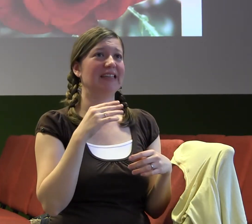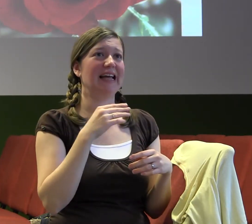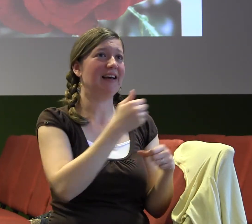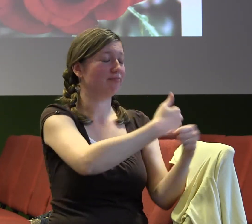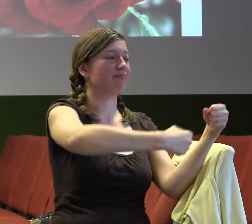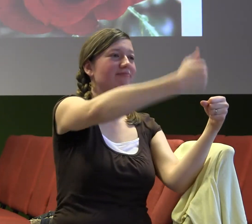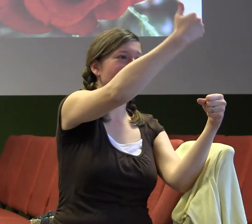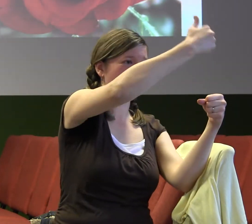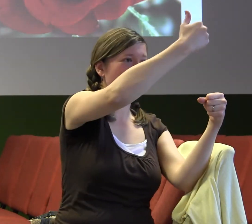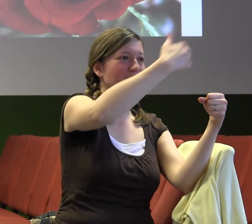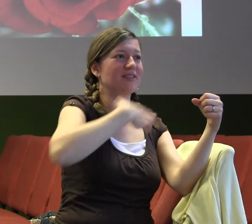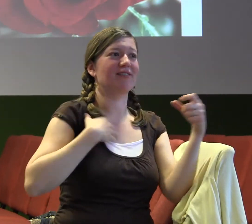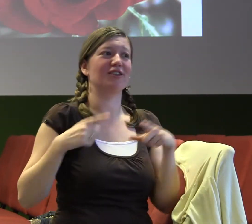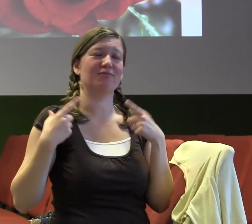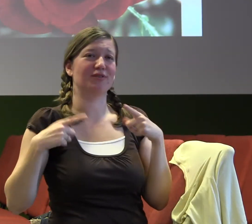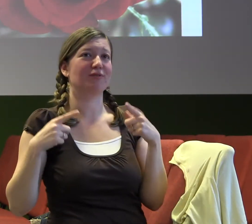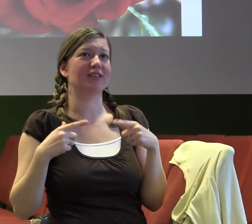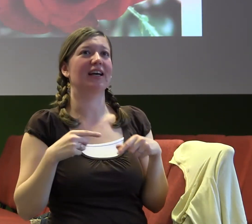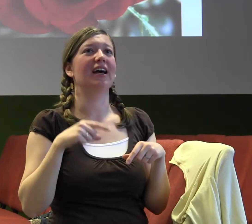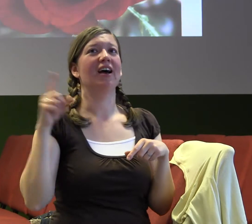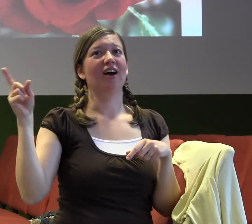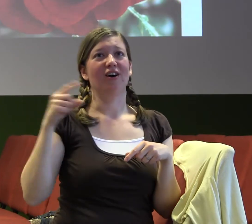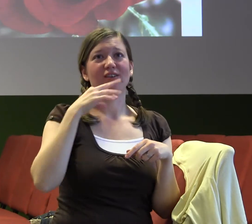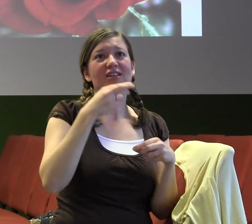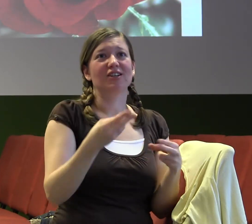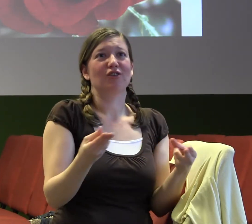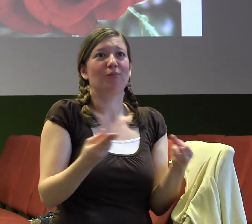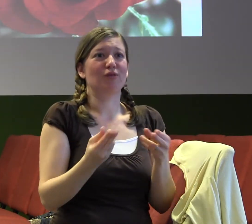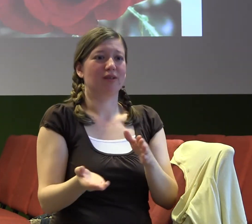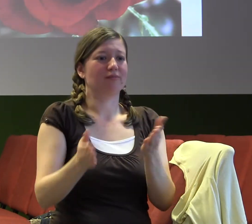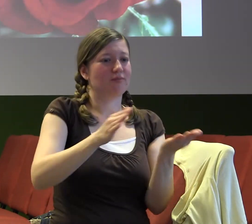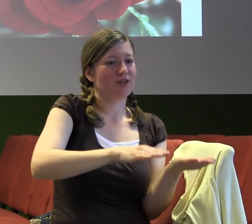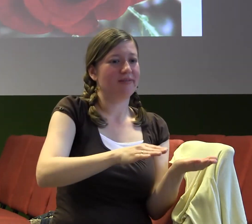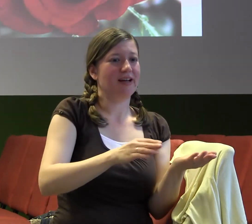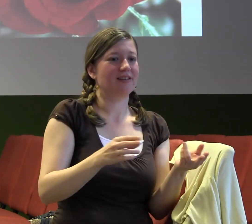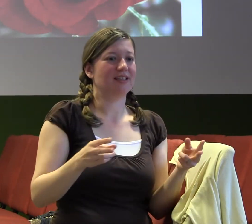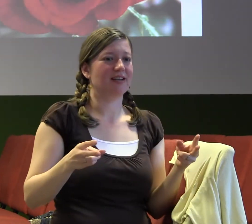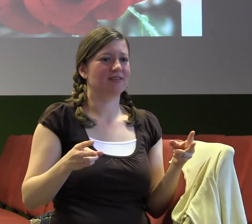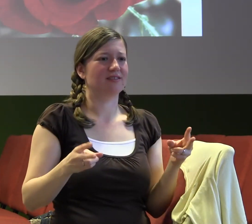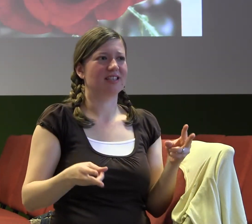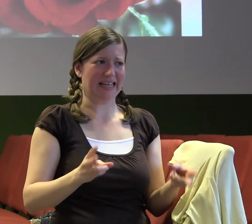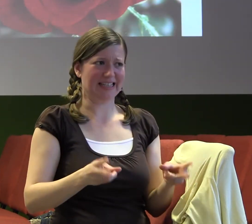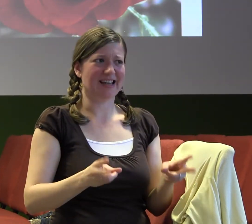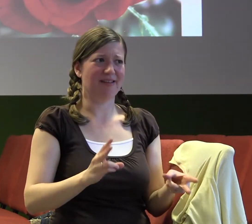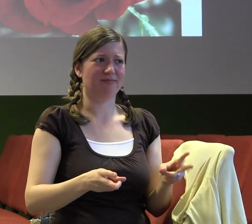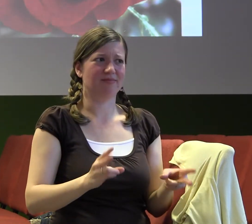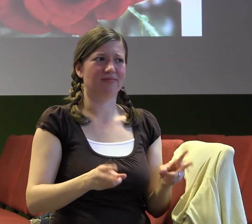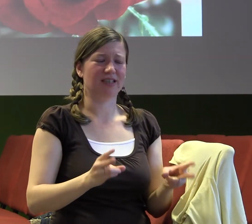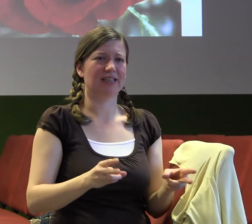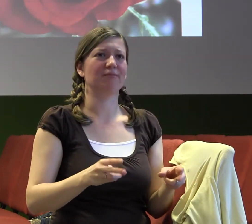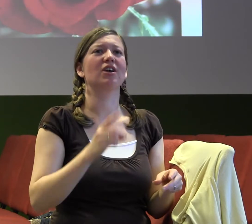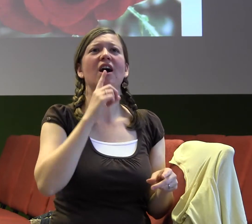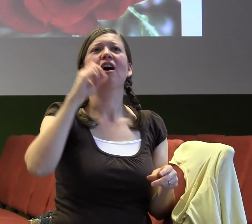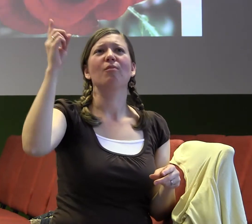Sex je skvělá věc, vymyslelí Bůh. Ale je to dobré, když to používáme podle božích pravidel, který k tomu dál.